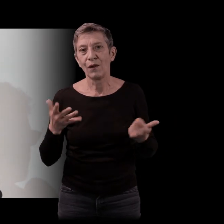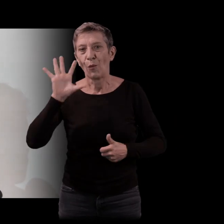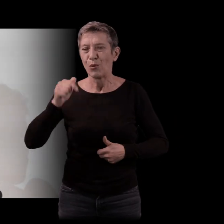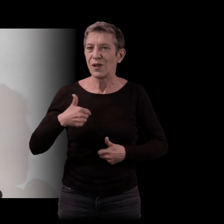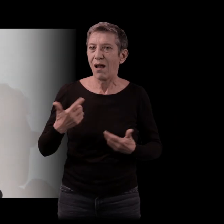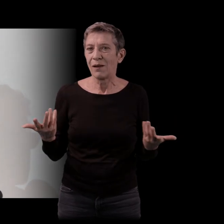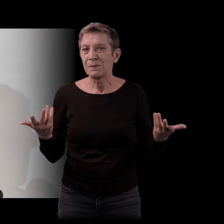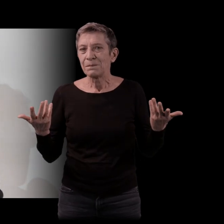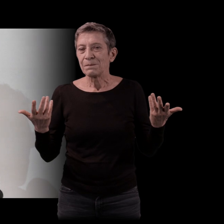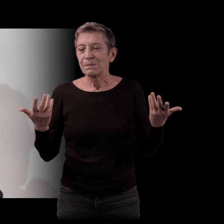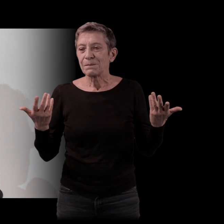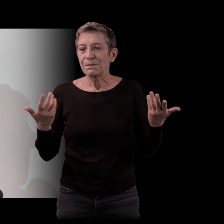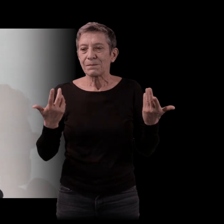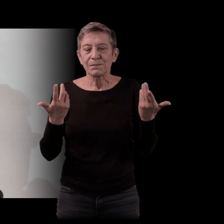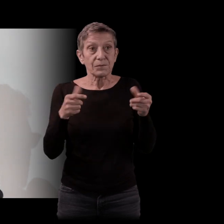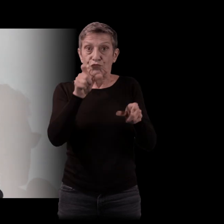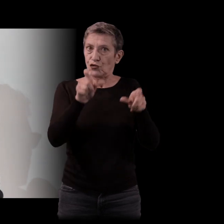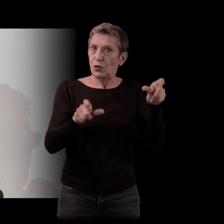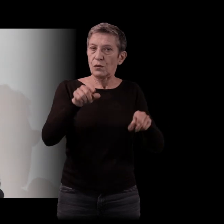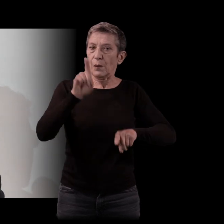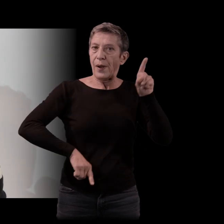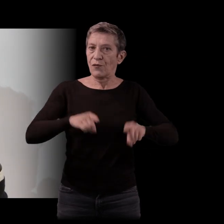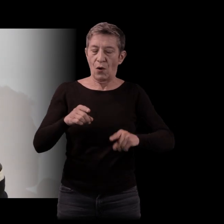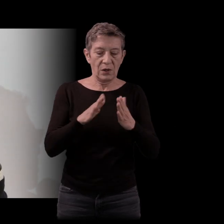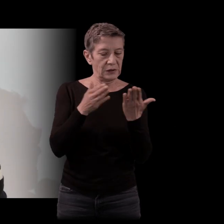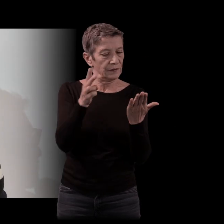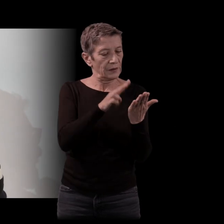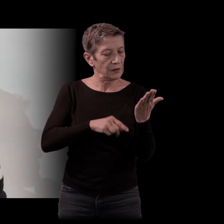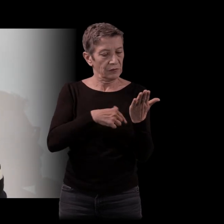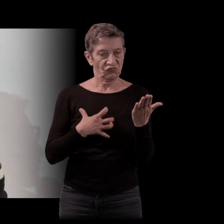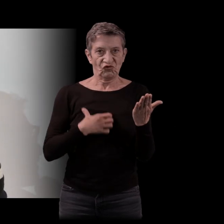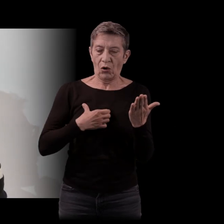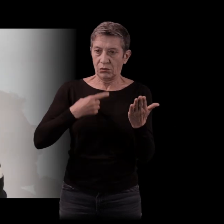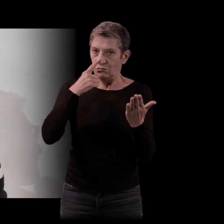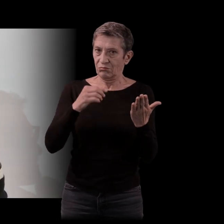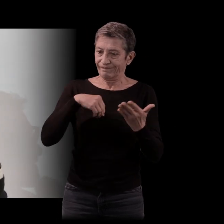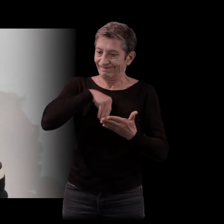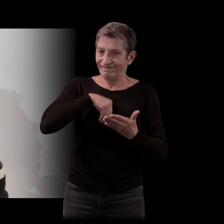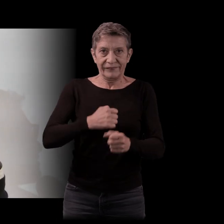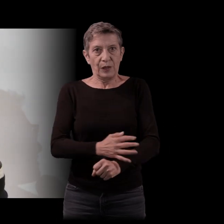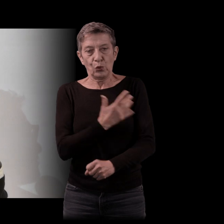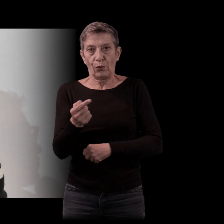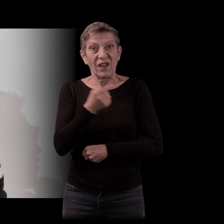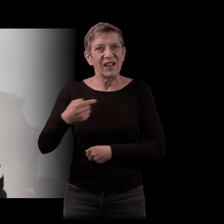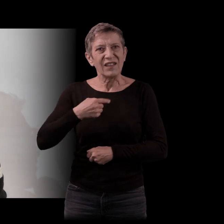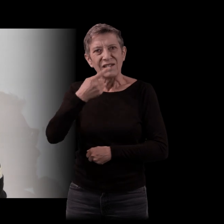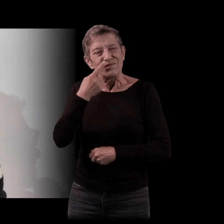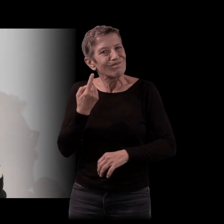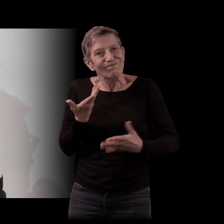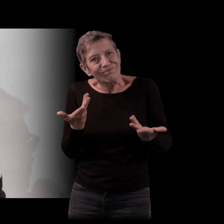quand les gens se plaignent d'être affectés négativement par une lecture, que ça les heurte ou parce que je